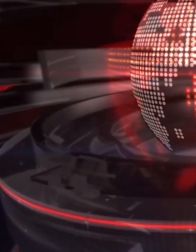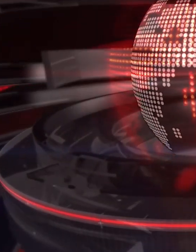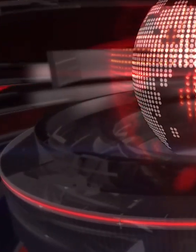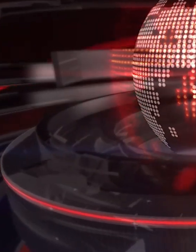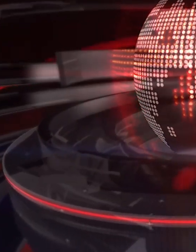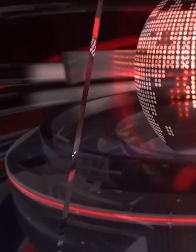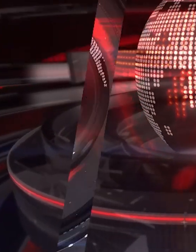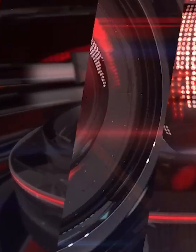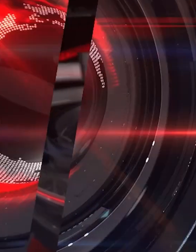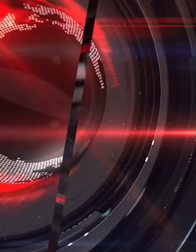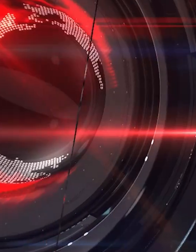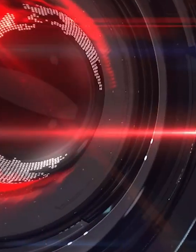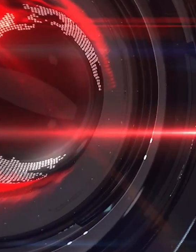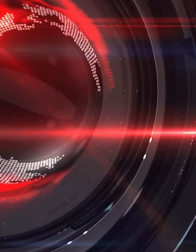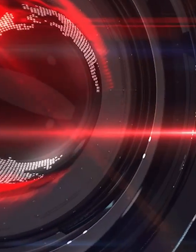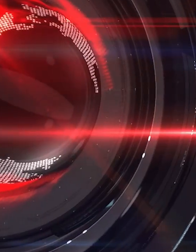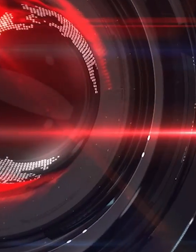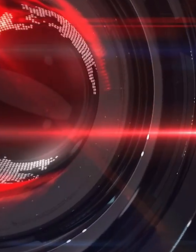Intro